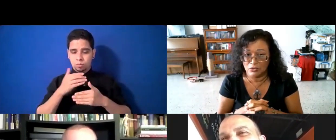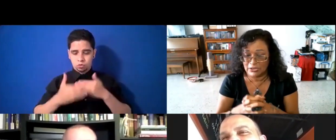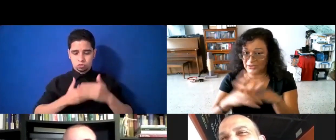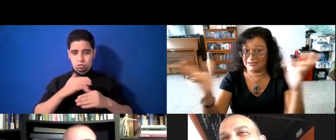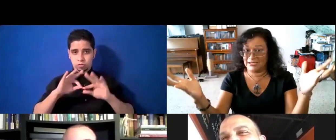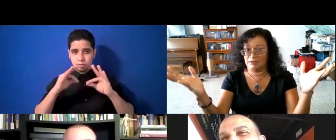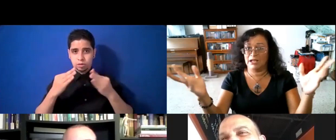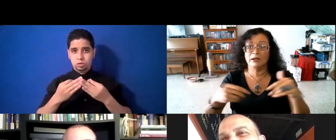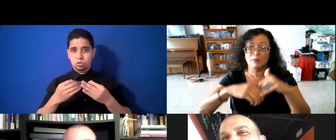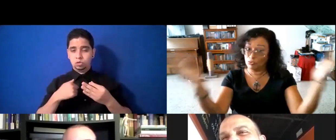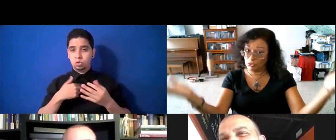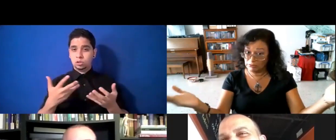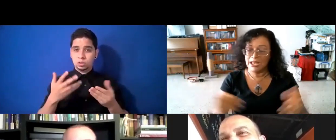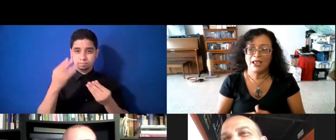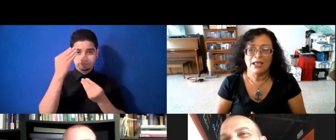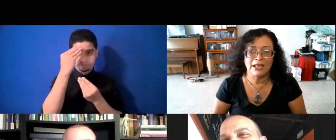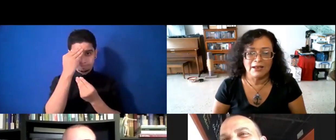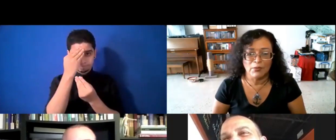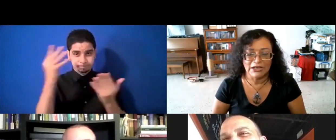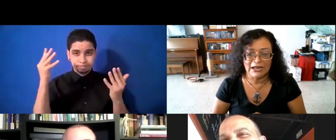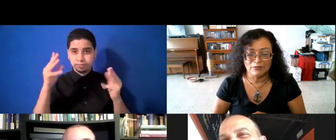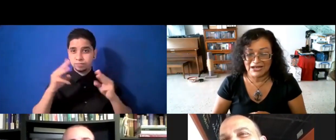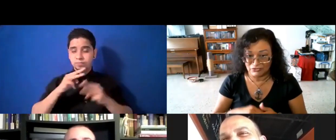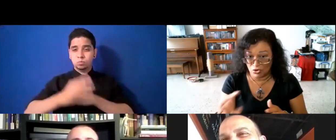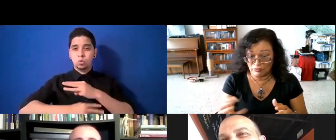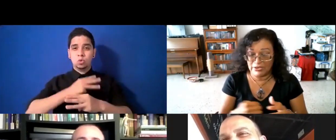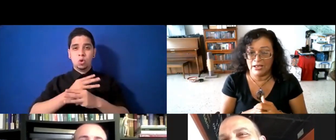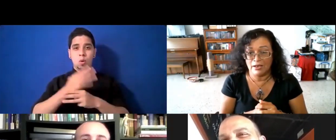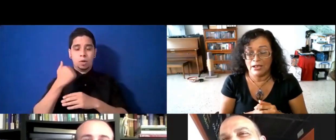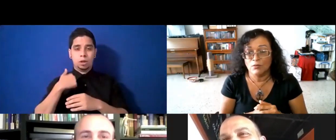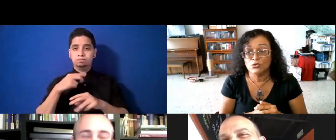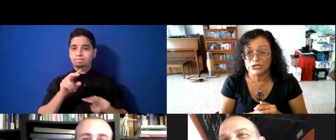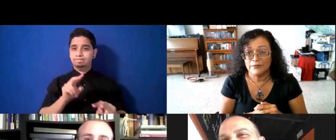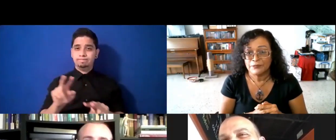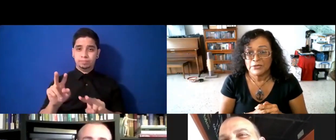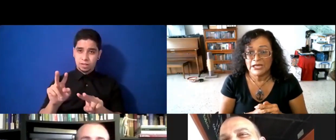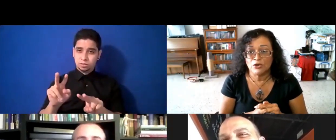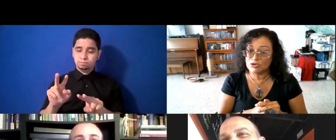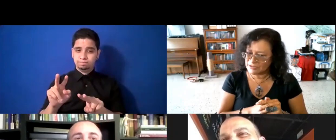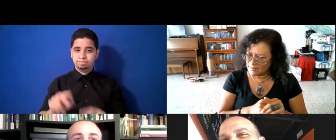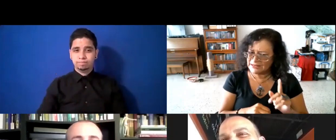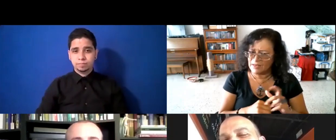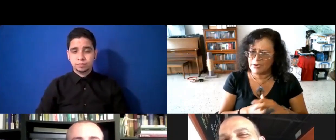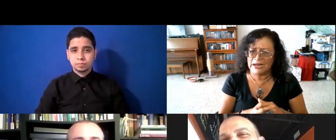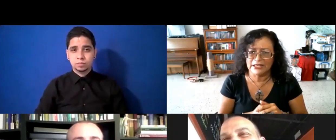yo quiero decir al mundo, porque la admiración es mucho, y no solamente de mi parte,